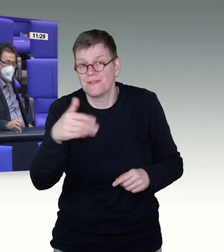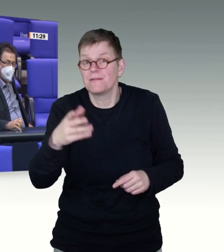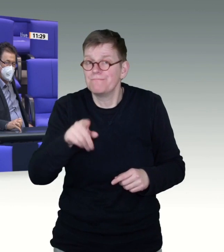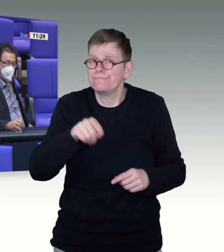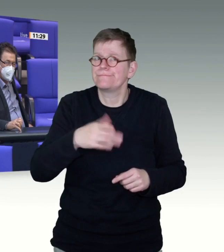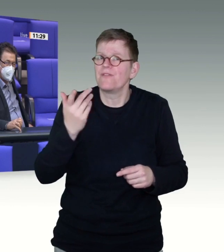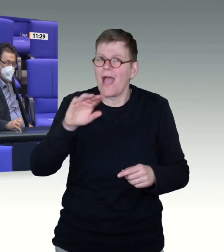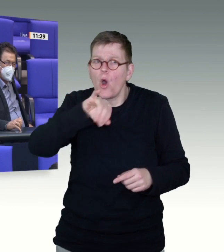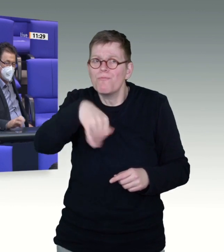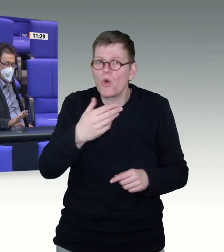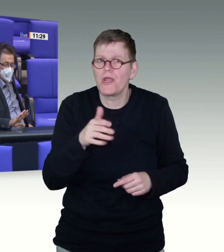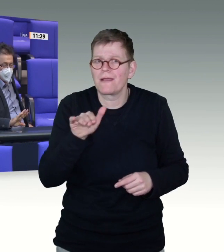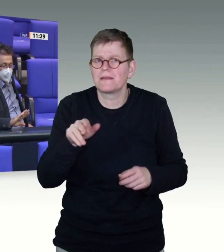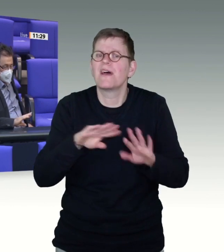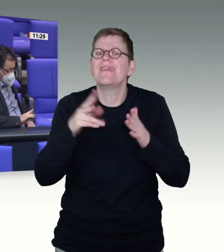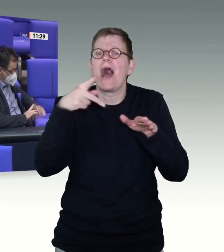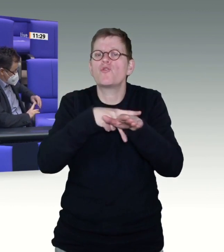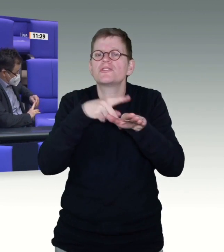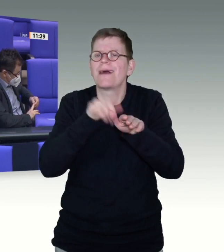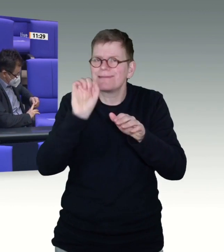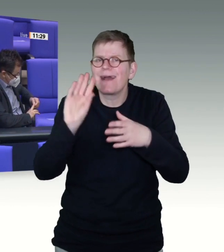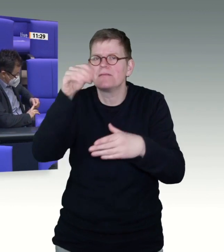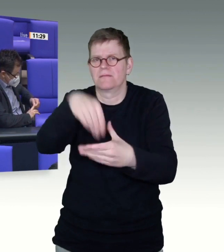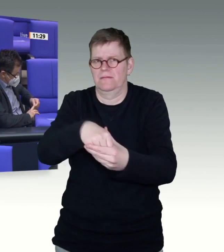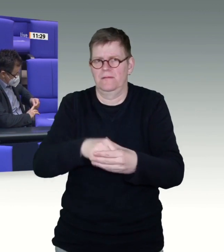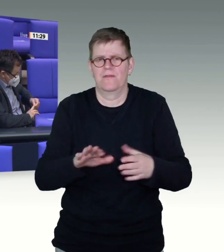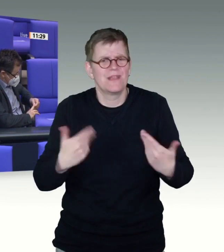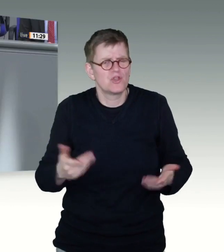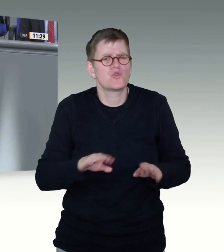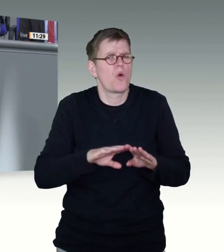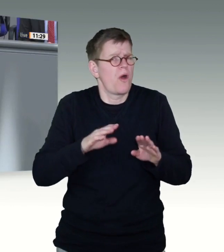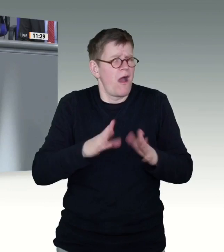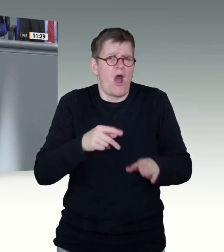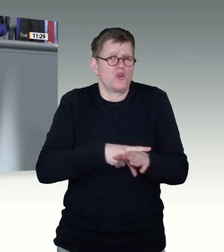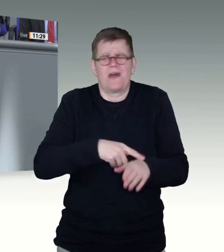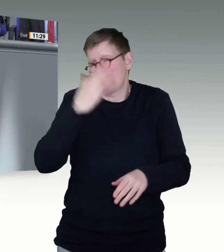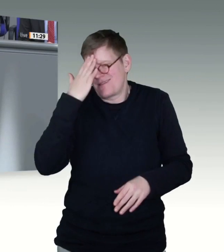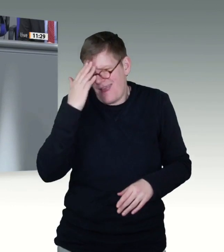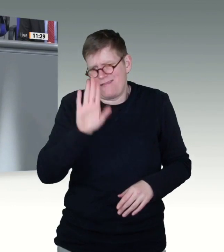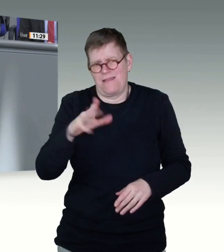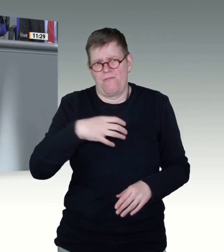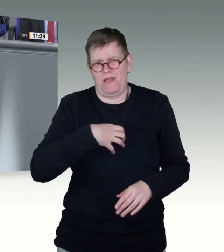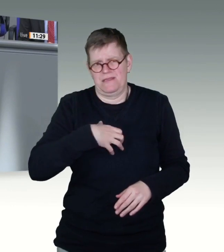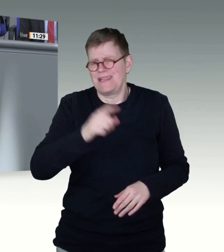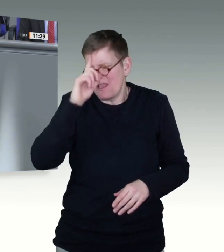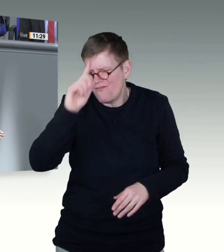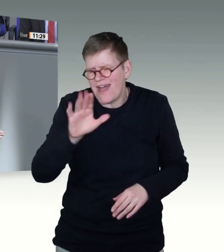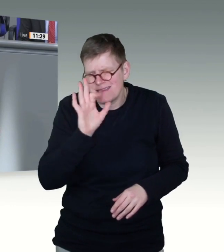die prioritären Fälle in ihren Praxen, die Menschen, die es ganz dringend brauchen. Ja, vielen Dank. Also,